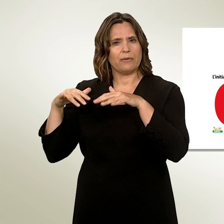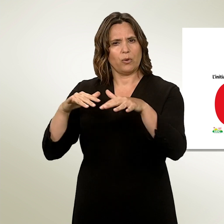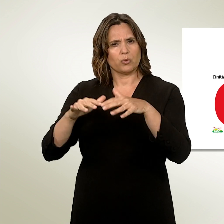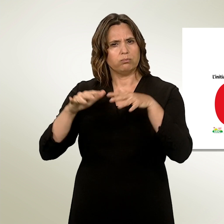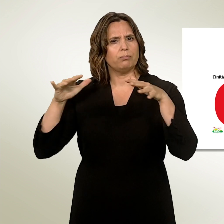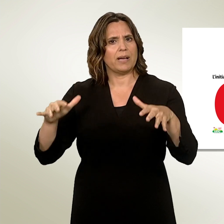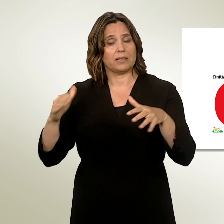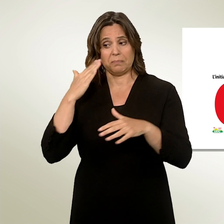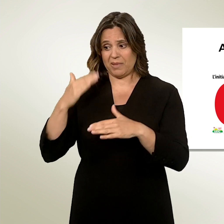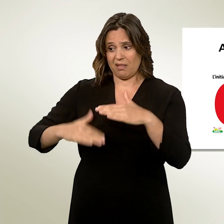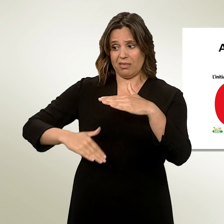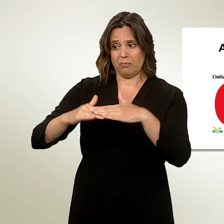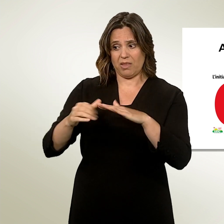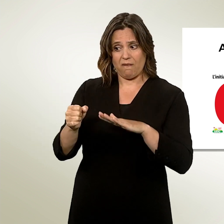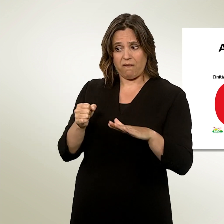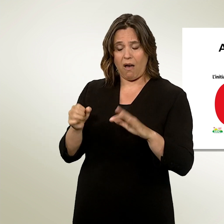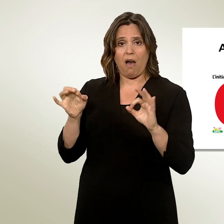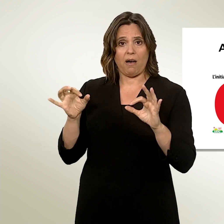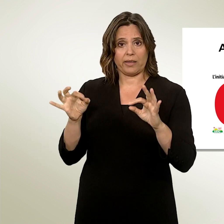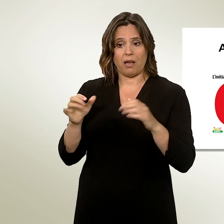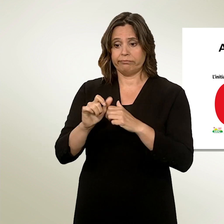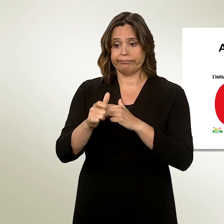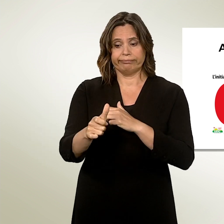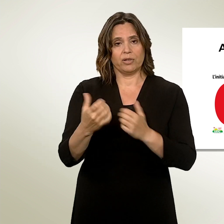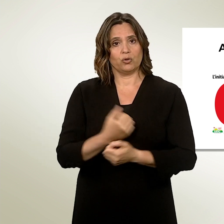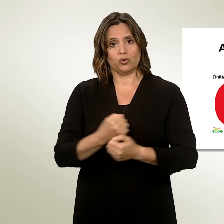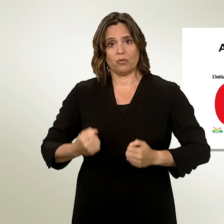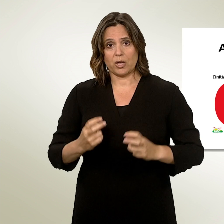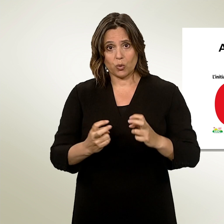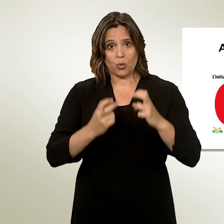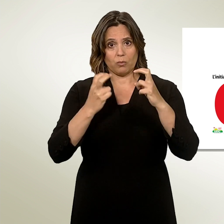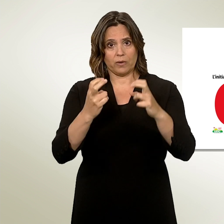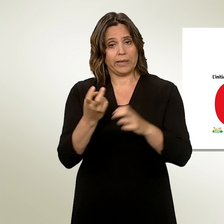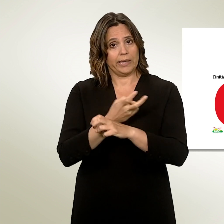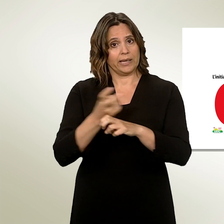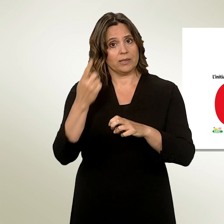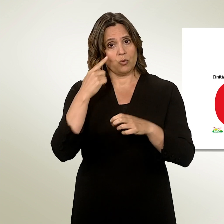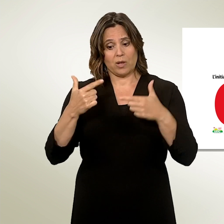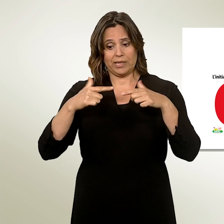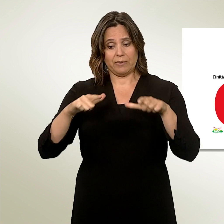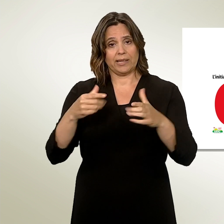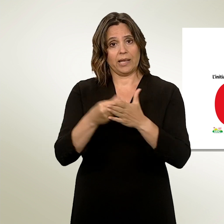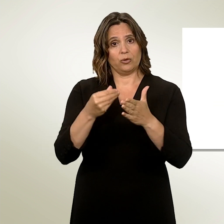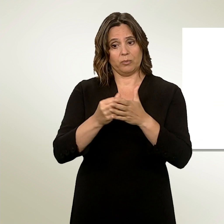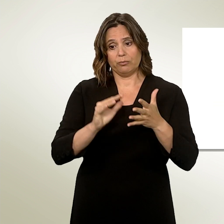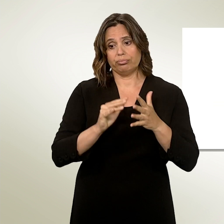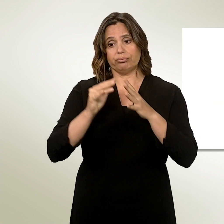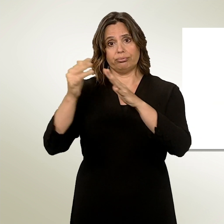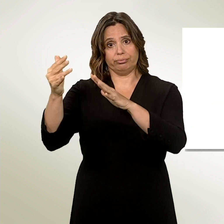limite n'est pas stoppée, le chômage augmentera et notre prospérité et notre liberté seront menacées. Aujourd